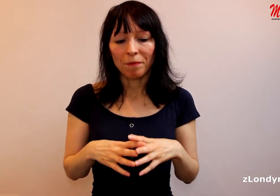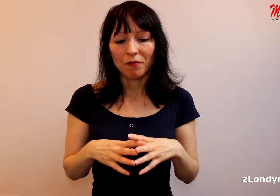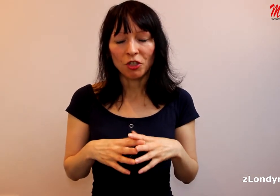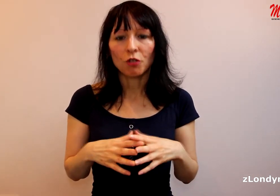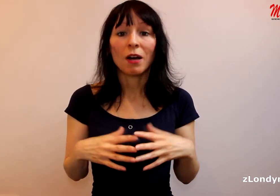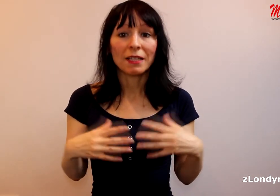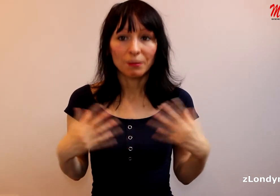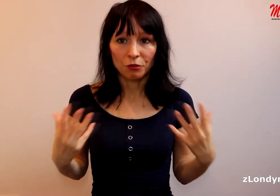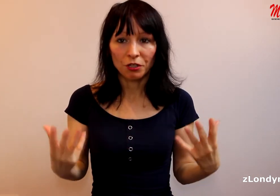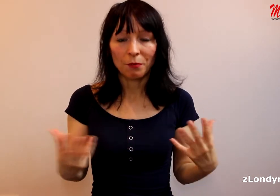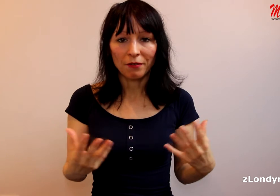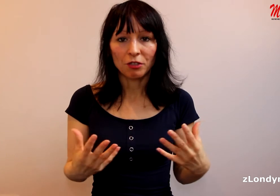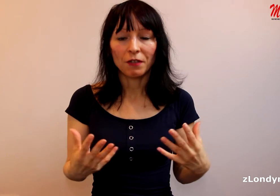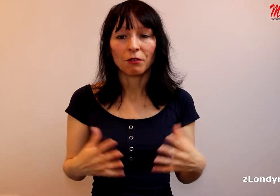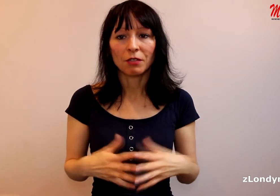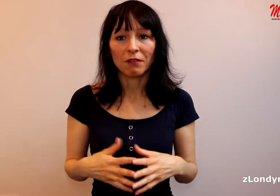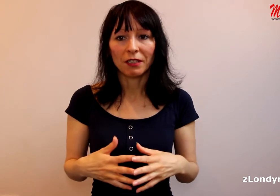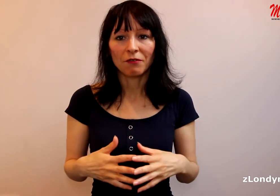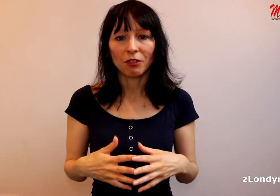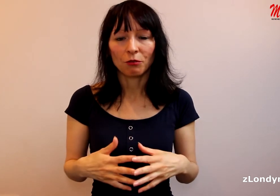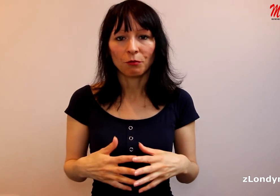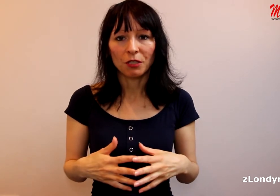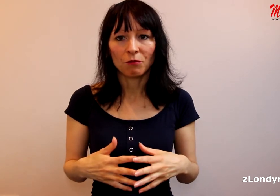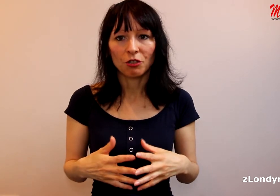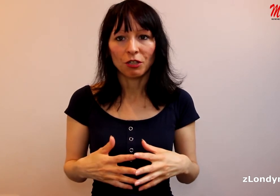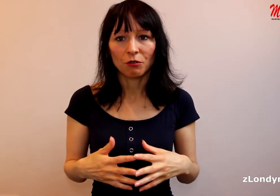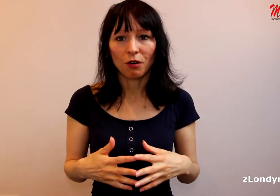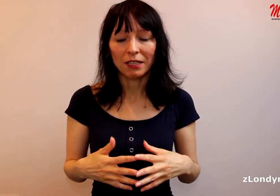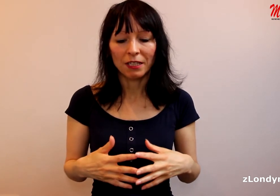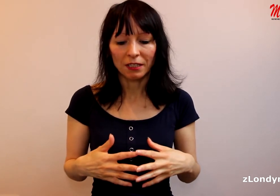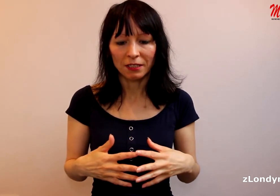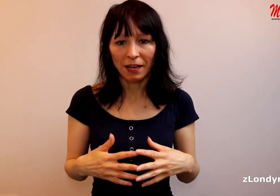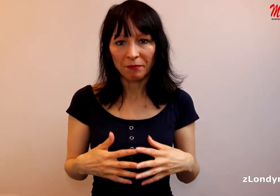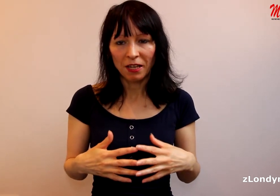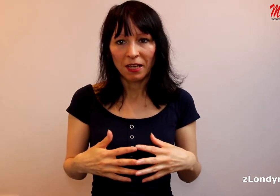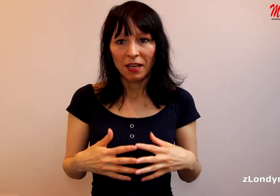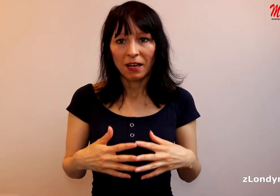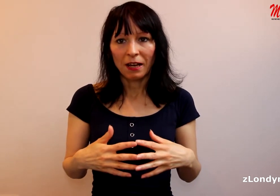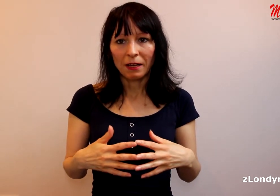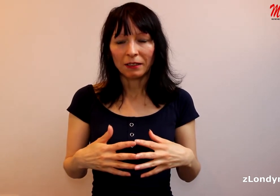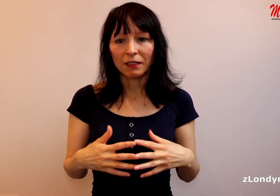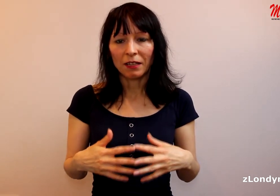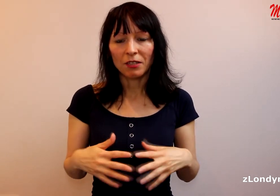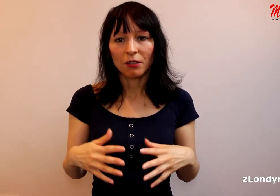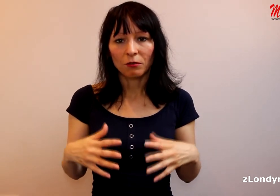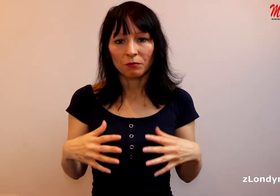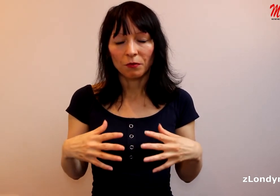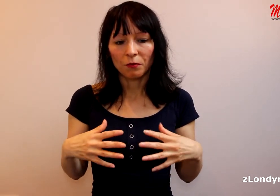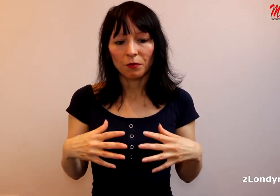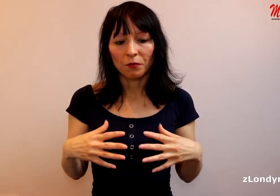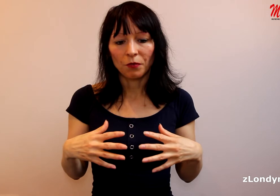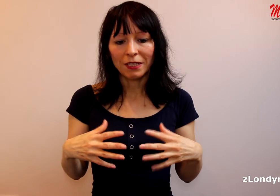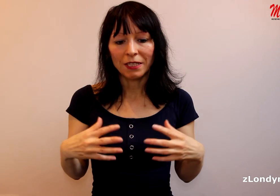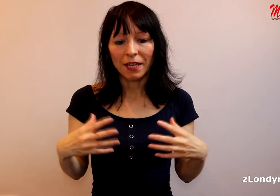Většinou ale samozřejmě pravicově konzervativních, to myslím si, že je z toho asi jasné. A ta televize vlastně